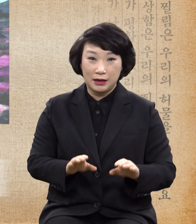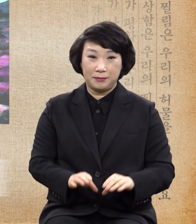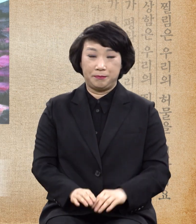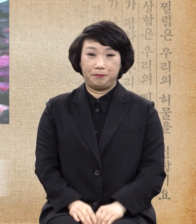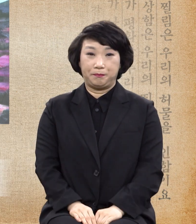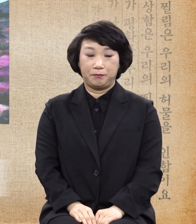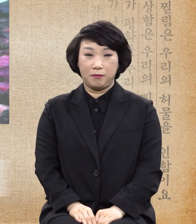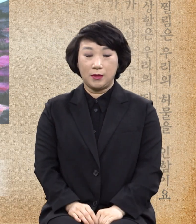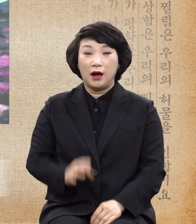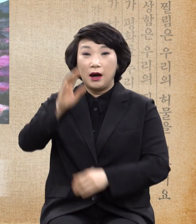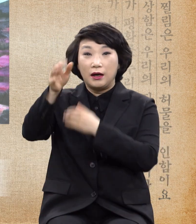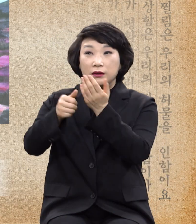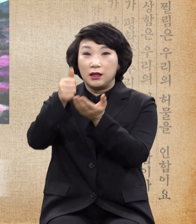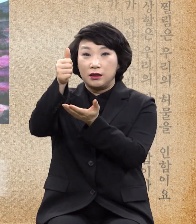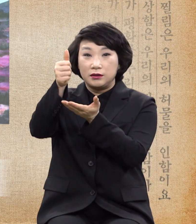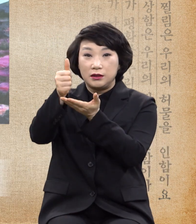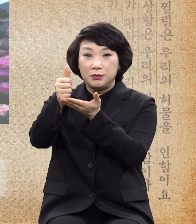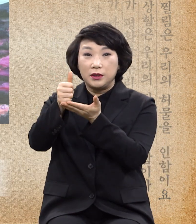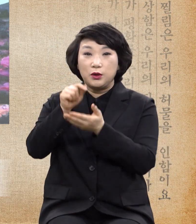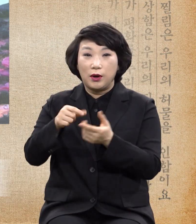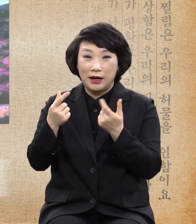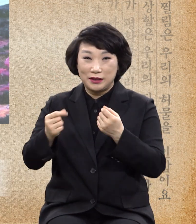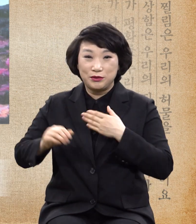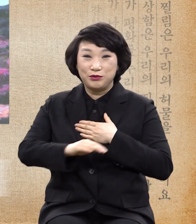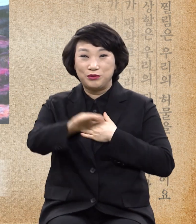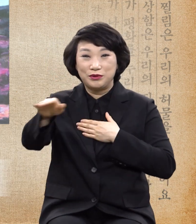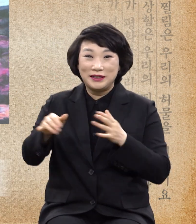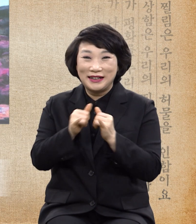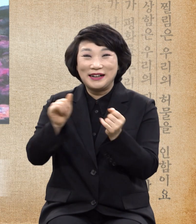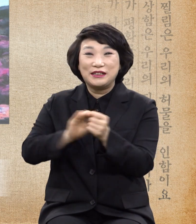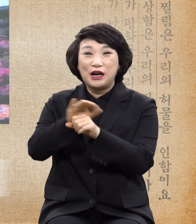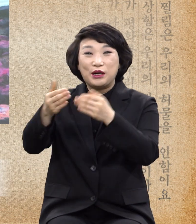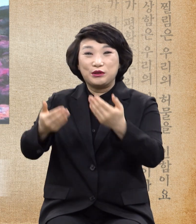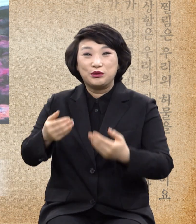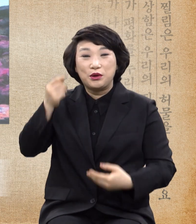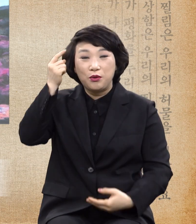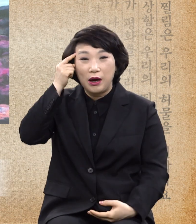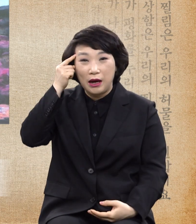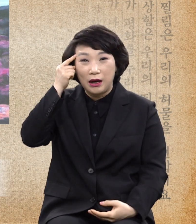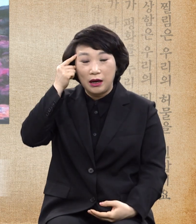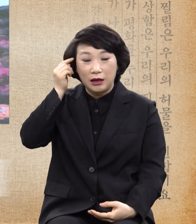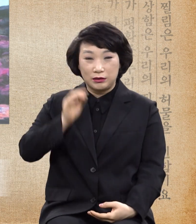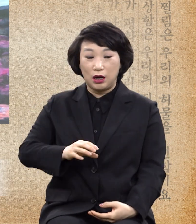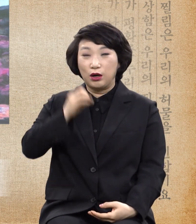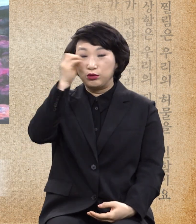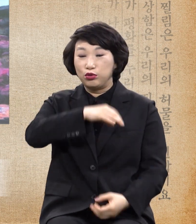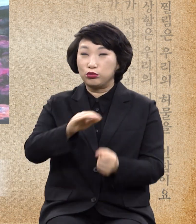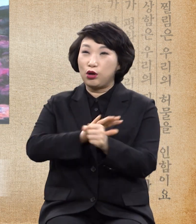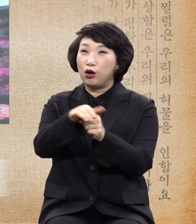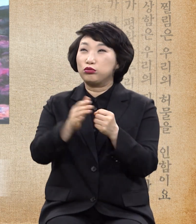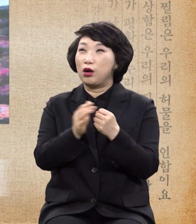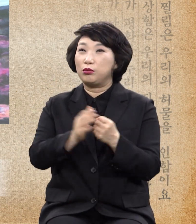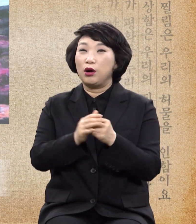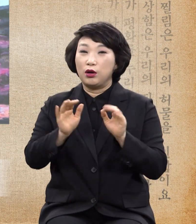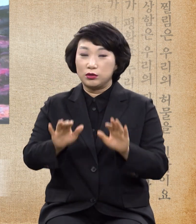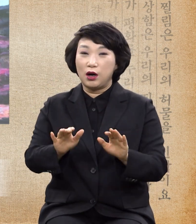하나님이 이렇게 우리를 사랑하는 것은 그냥 사랑하기 때문에 사랑하고